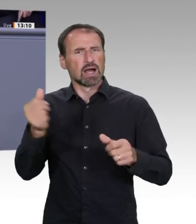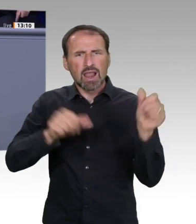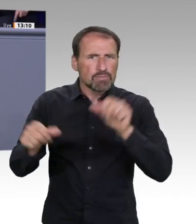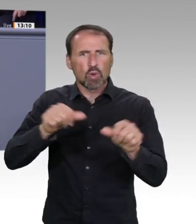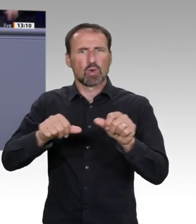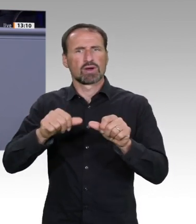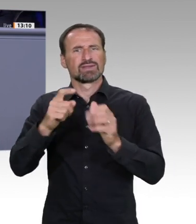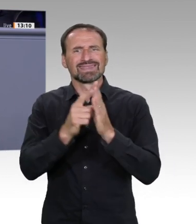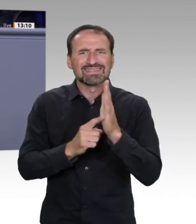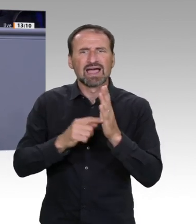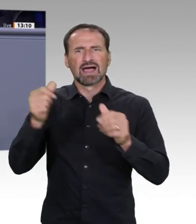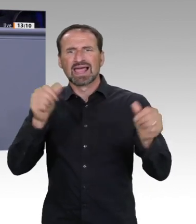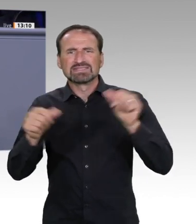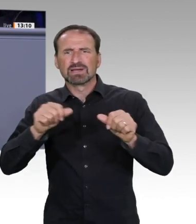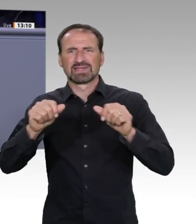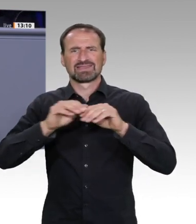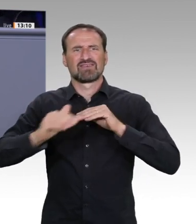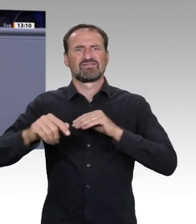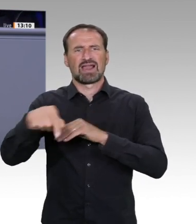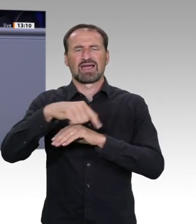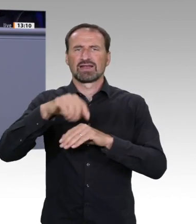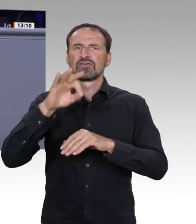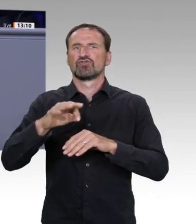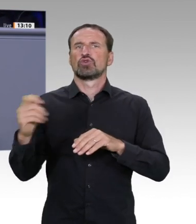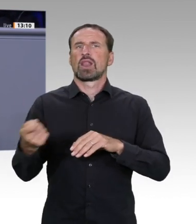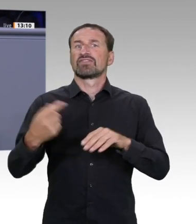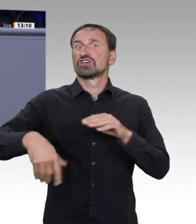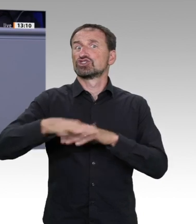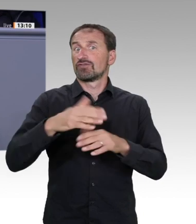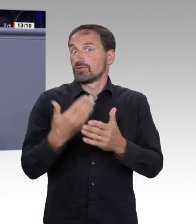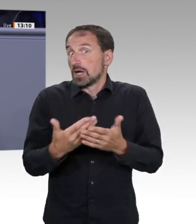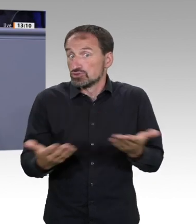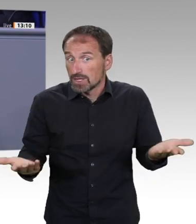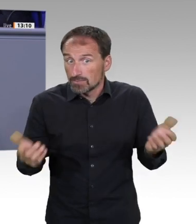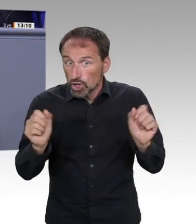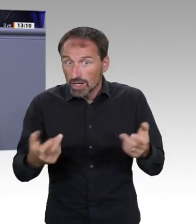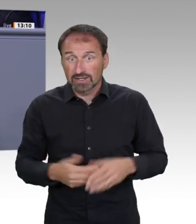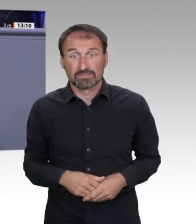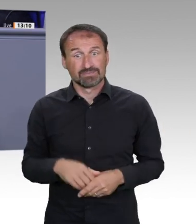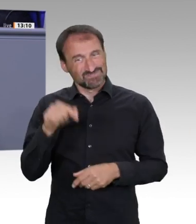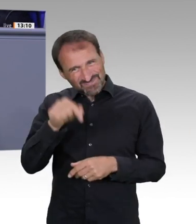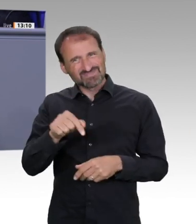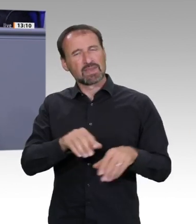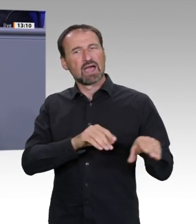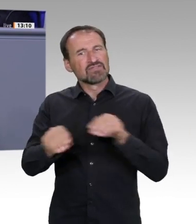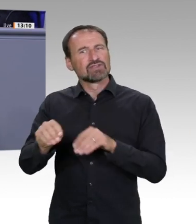nachhaltige Innovationsförderung. Und in diesem Sinne fordern wir auch eine Weiterentwicklung des Rahmenprogramms